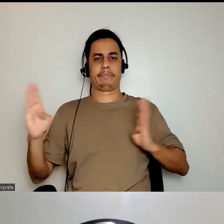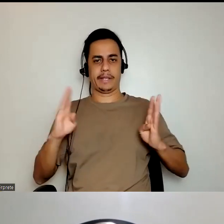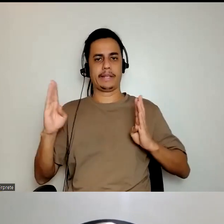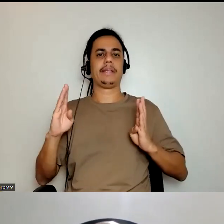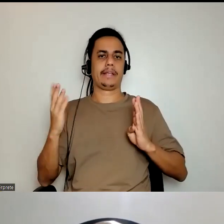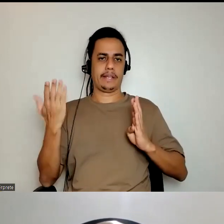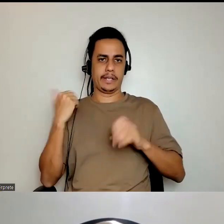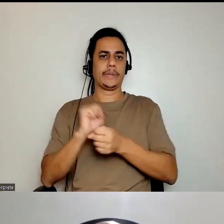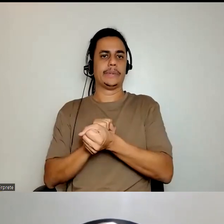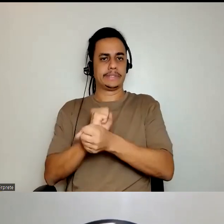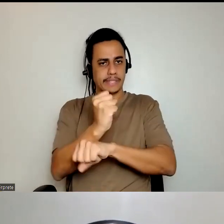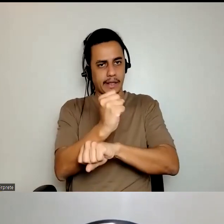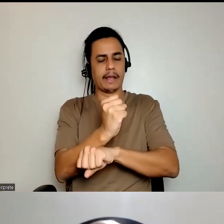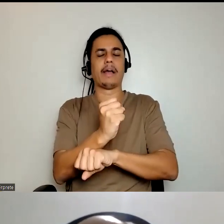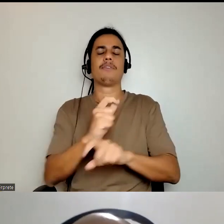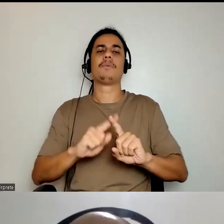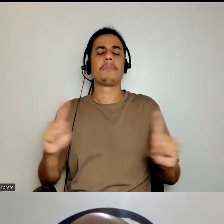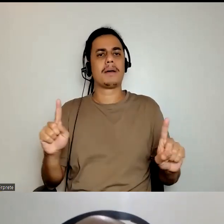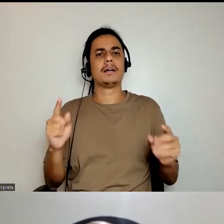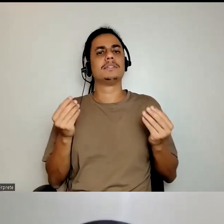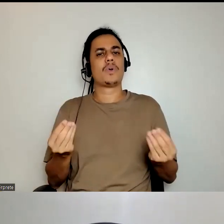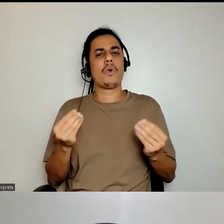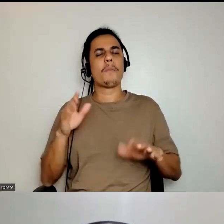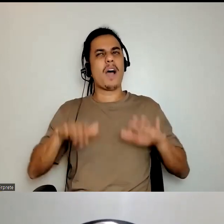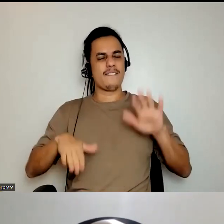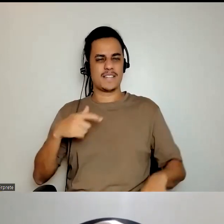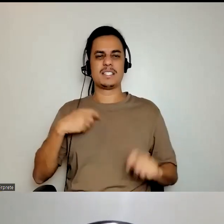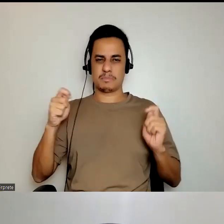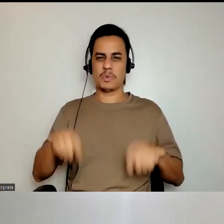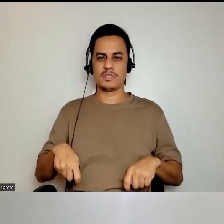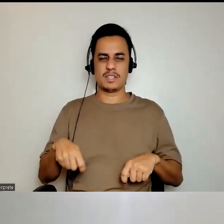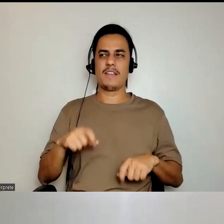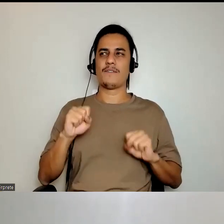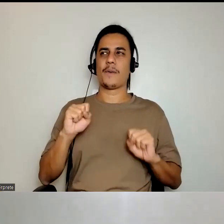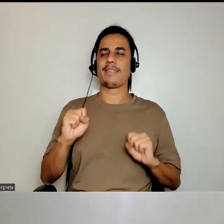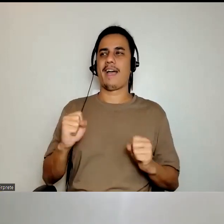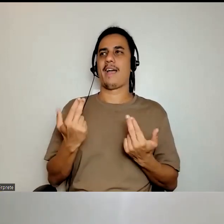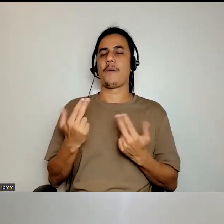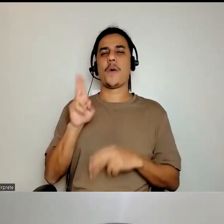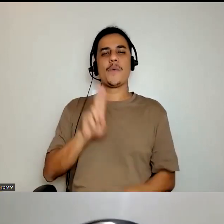mas como é que também, às vezes, usar de um deboche, de um deboche, de um sarcasmo